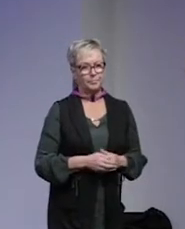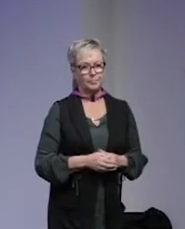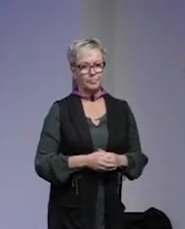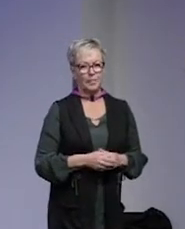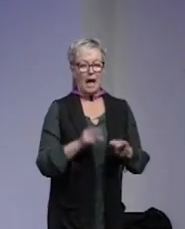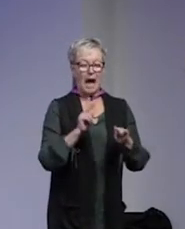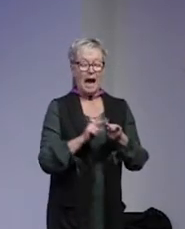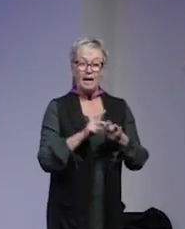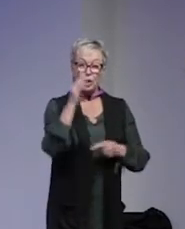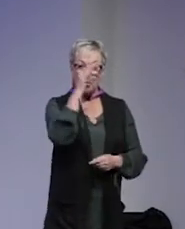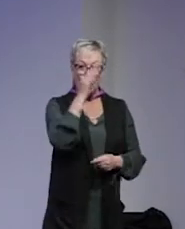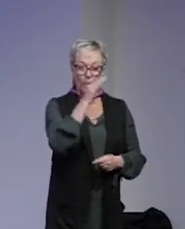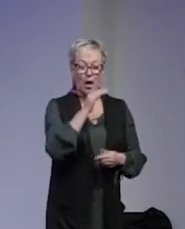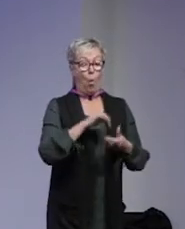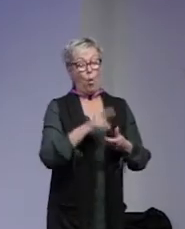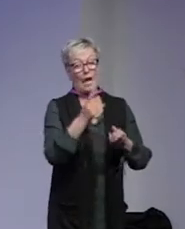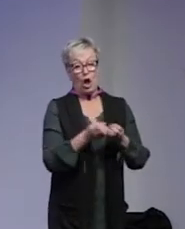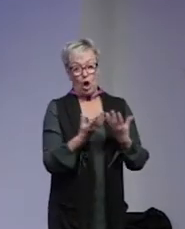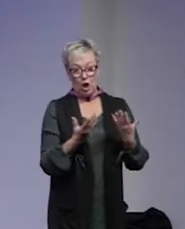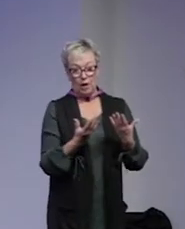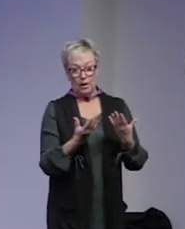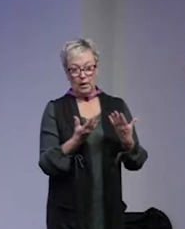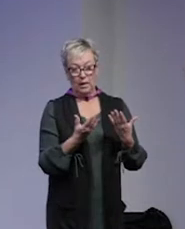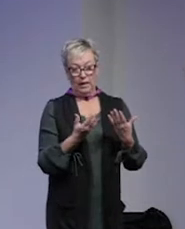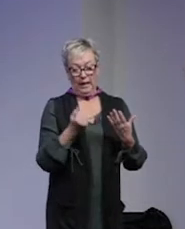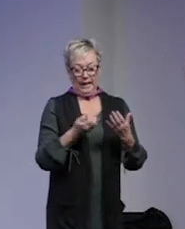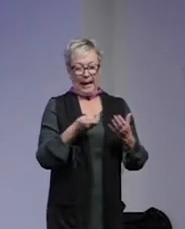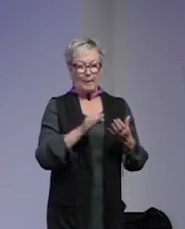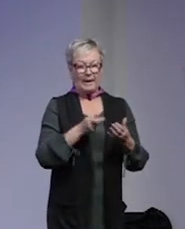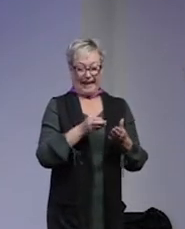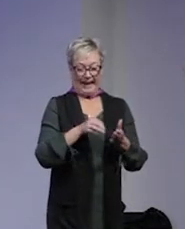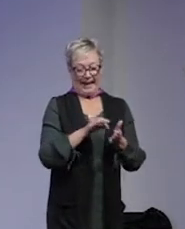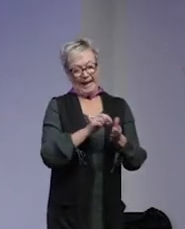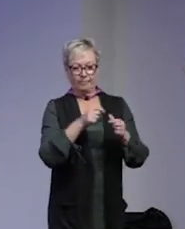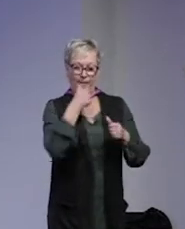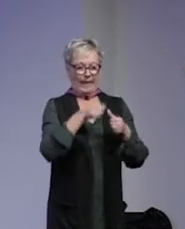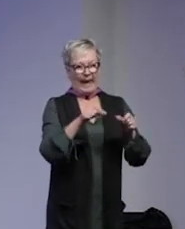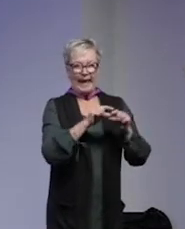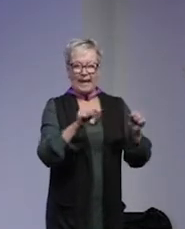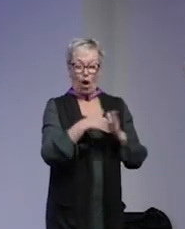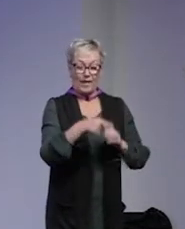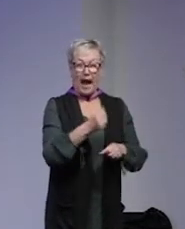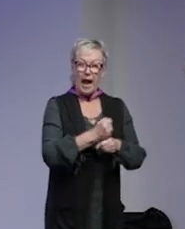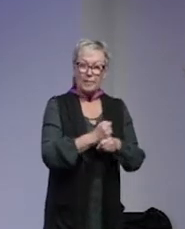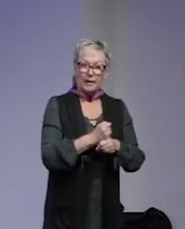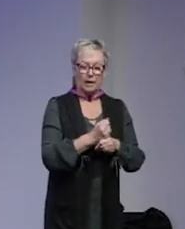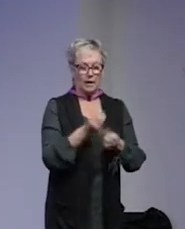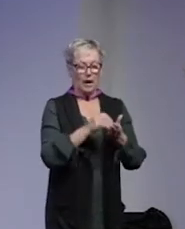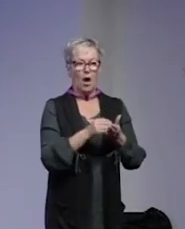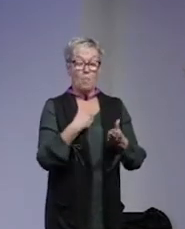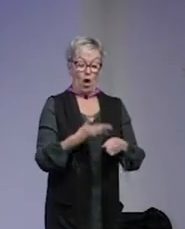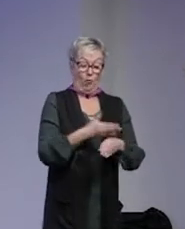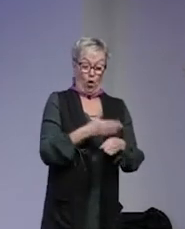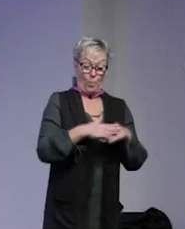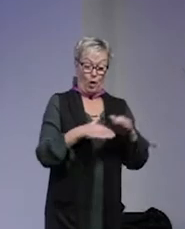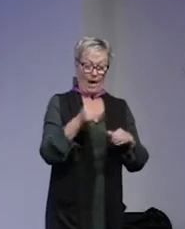Ett annat problem och en lösning är ju etiketteringen av det här arbetet. Att när man ska göra förebyggande